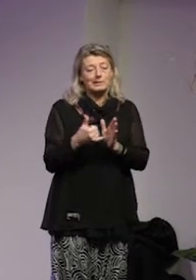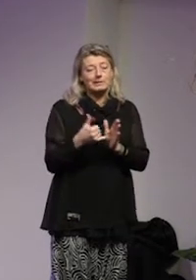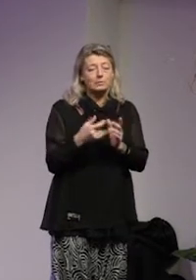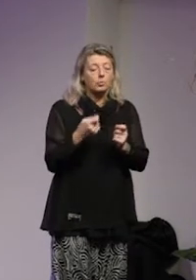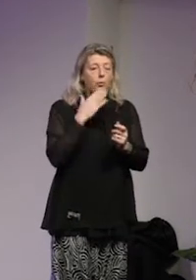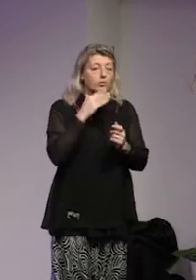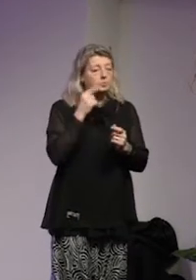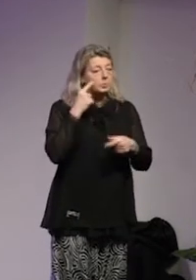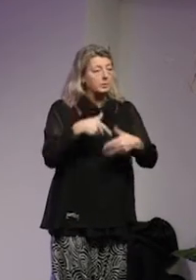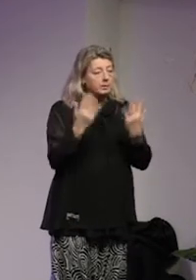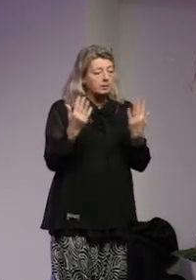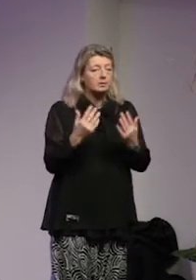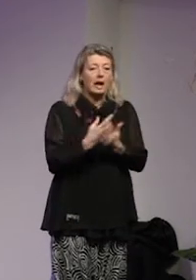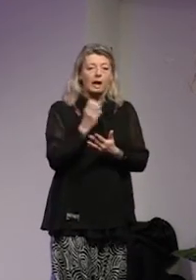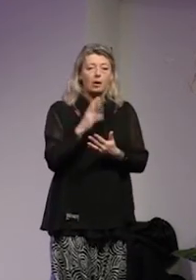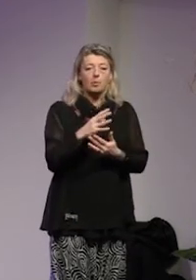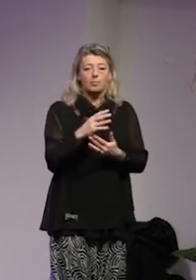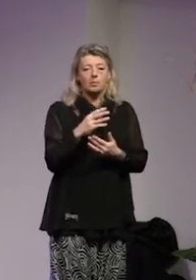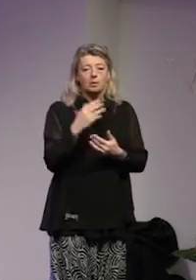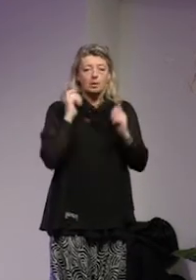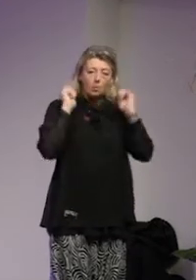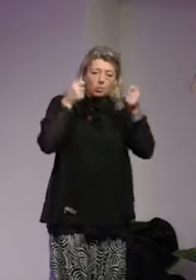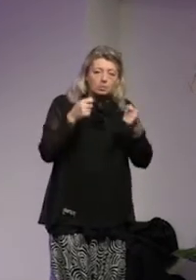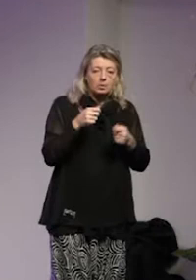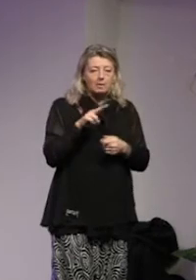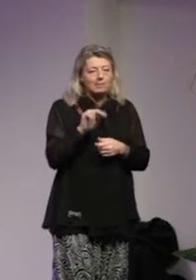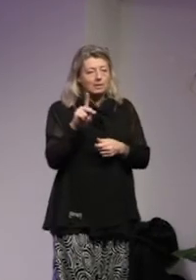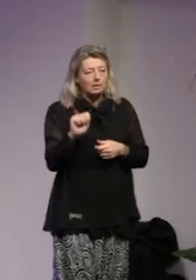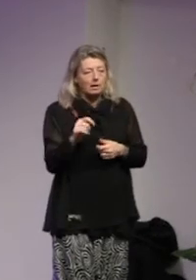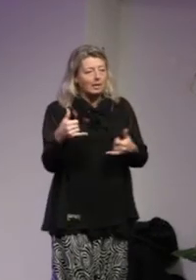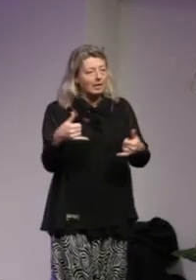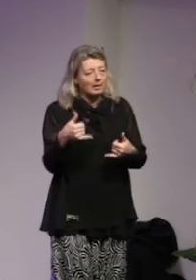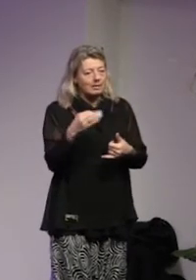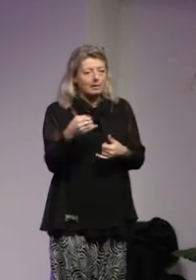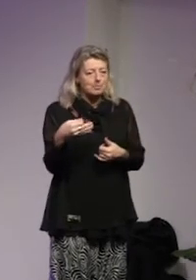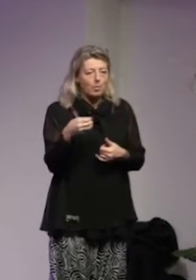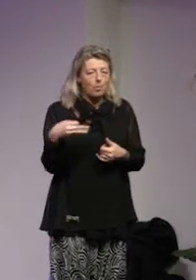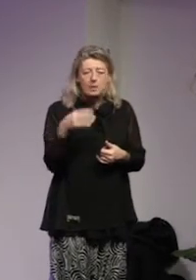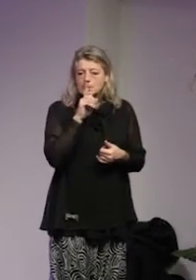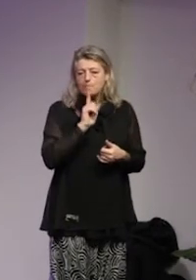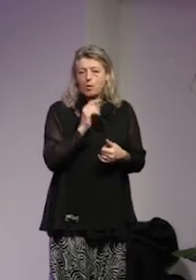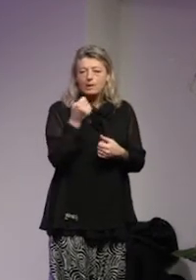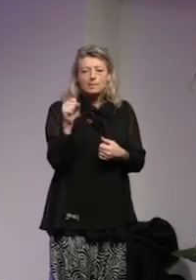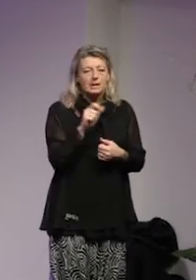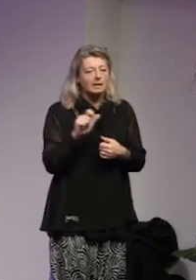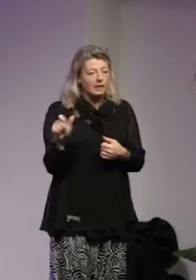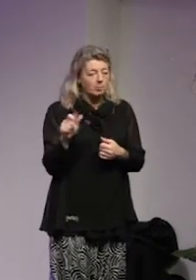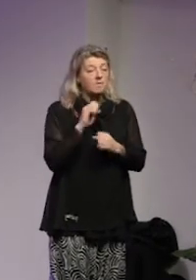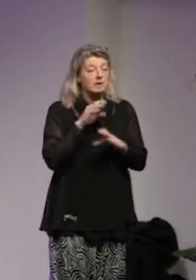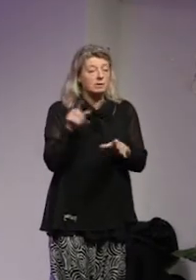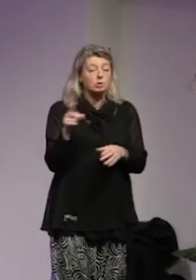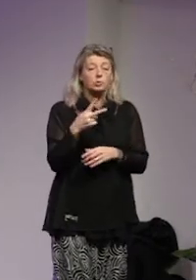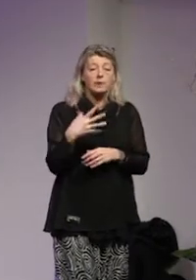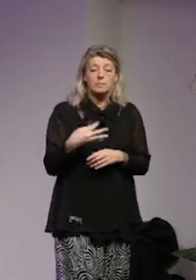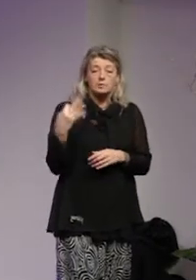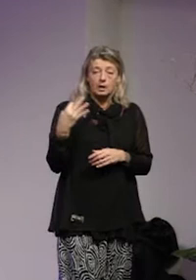slags ungdomskultur där det handlar om hoodies och Nike och hiphop och lite småkriminalitet majoriteten av dem 25